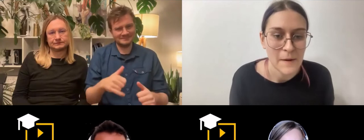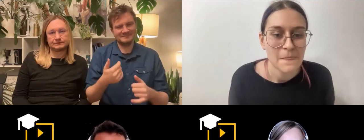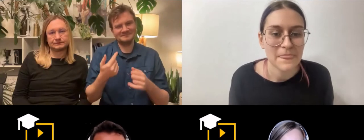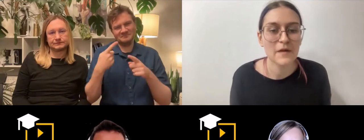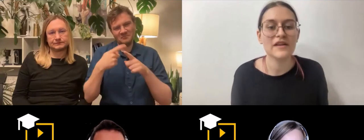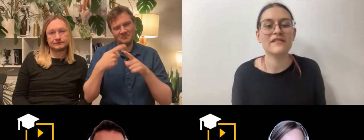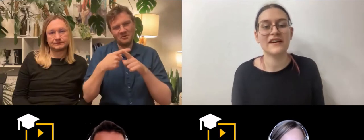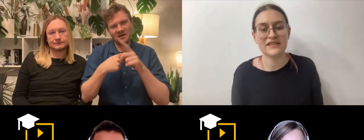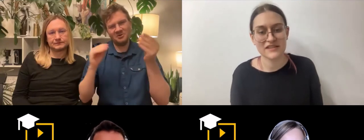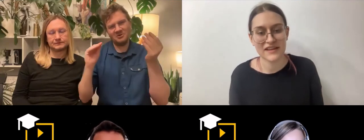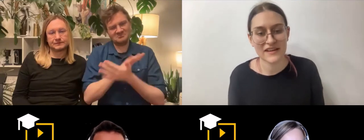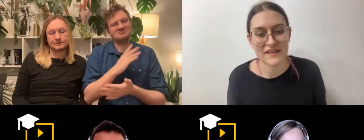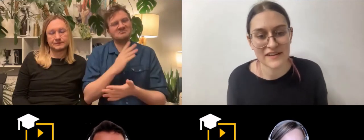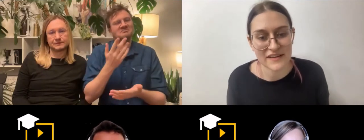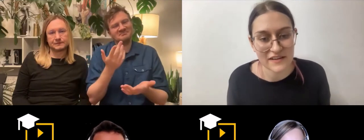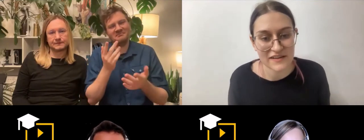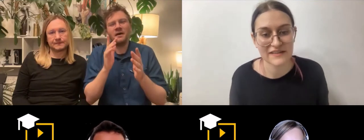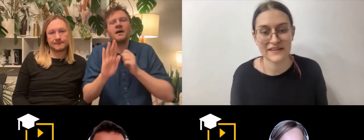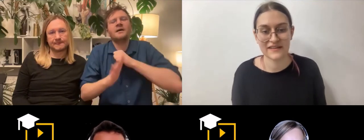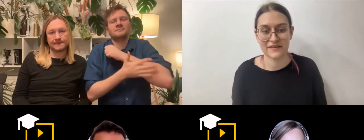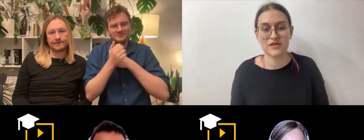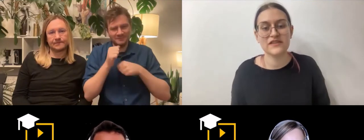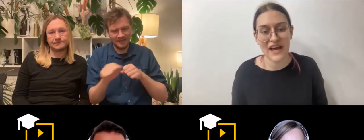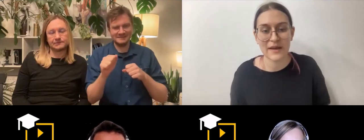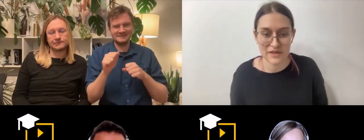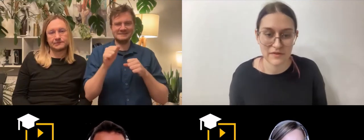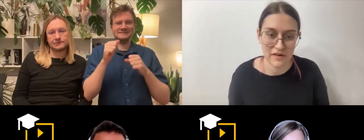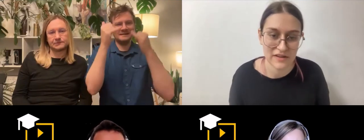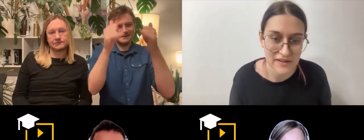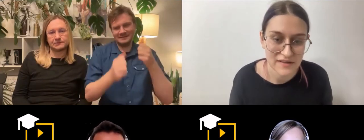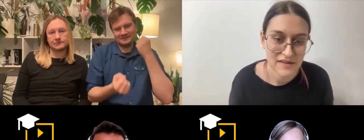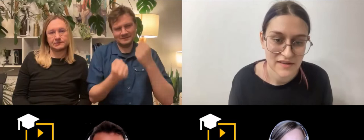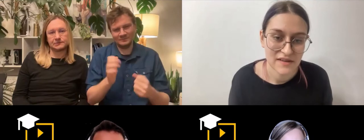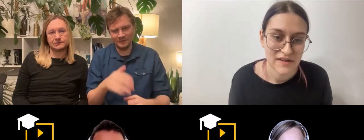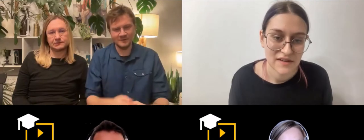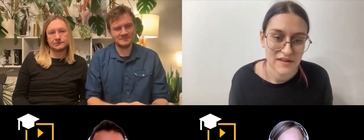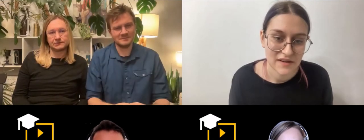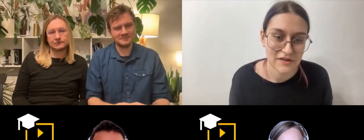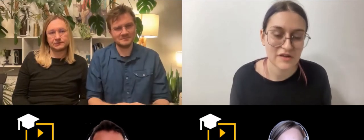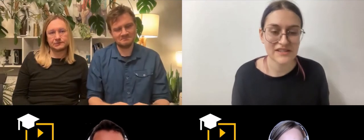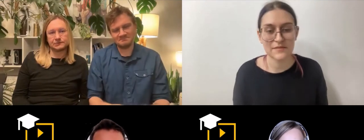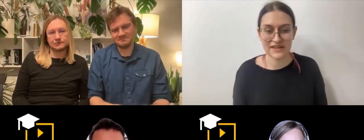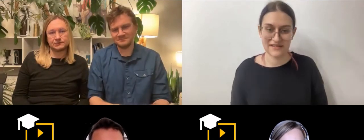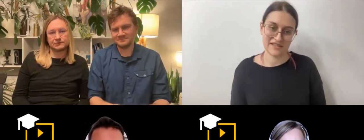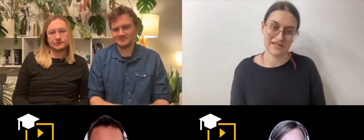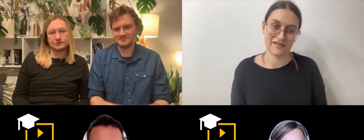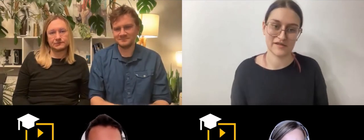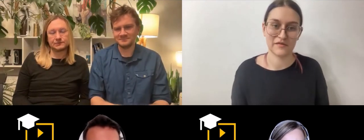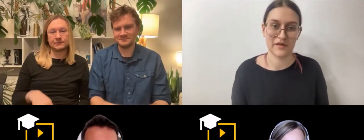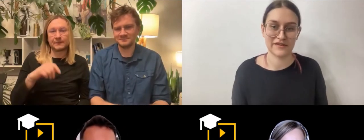No i faktycznie przyzwyczajam się powoli. No i czasami jest inaczej to, co mówią, a co